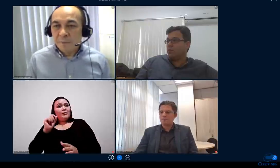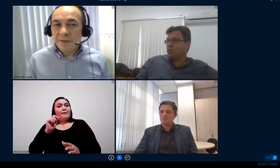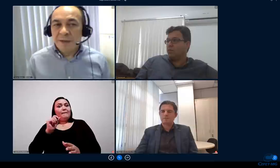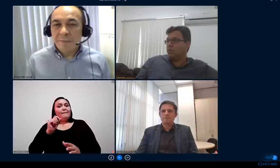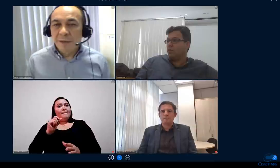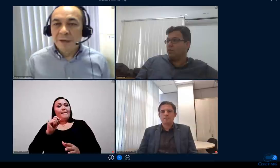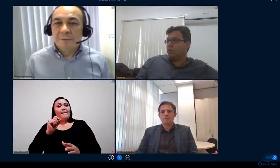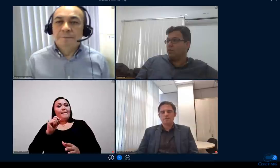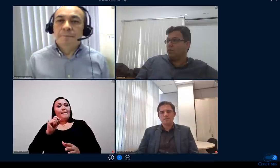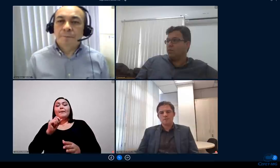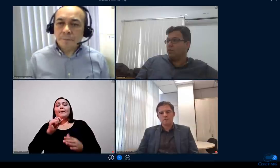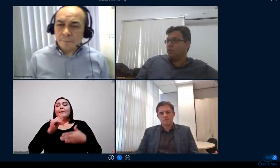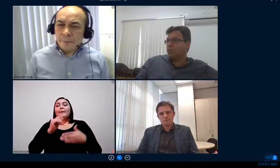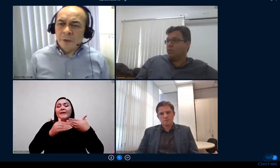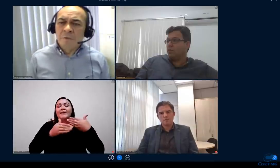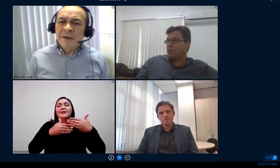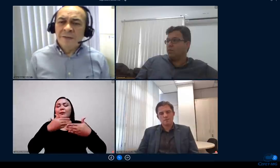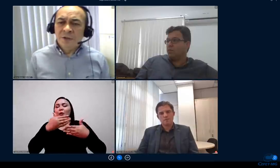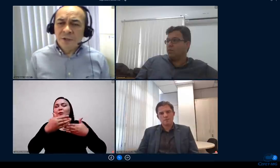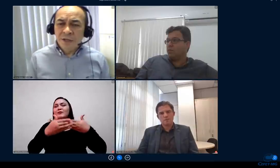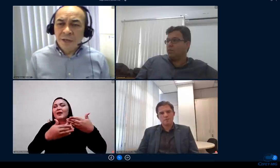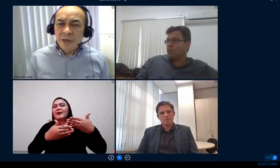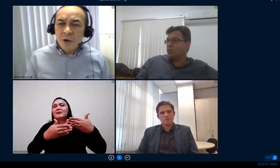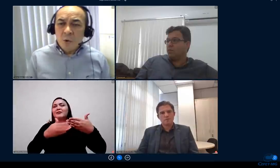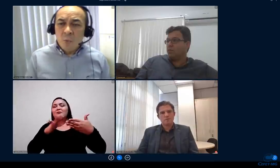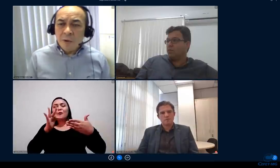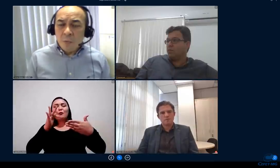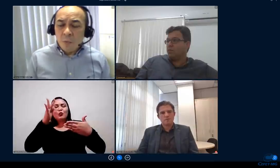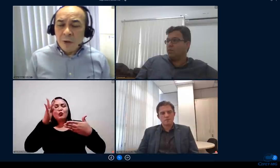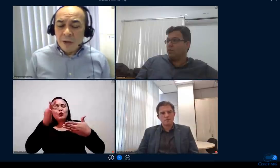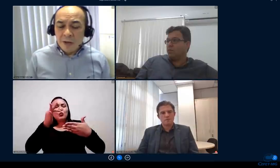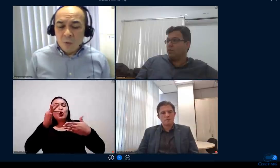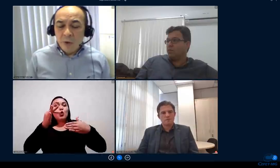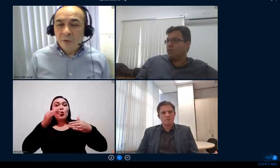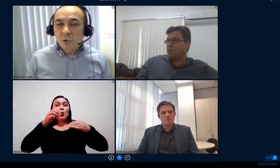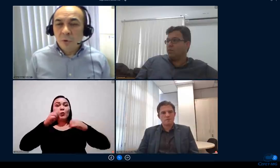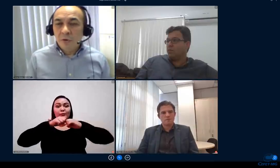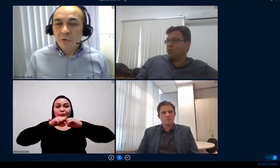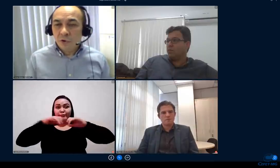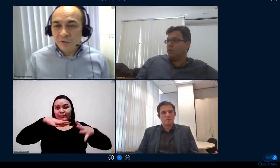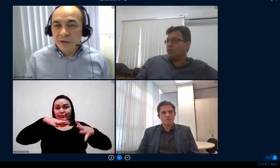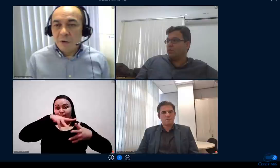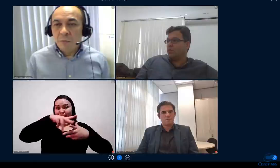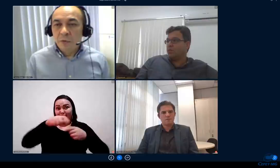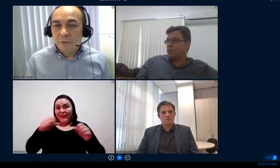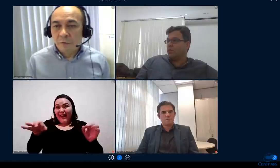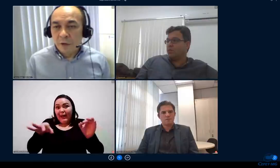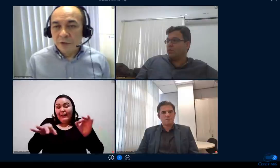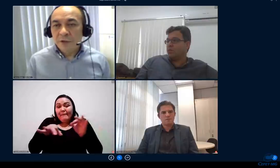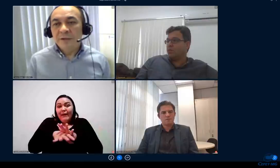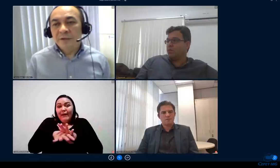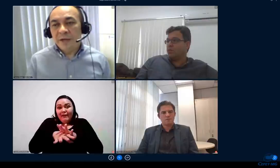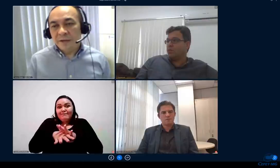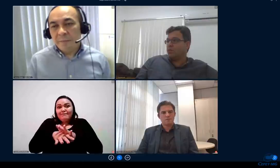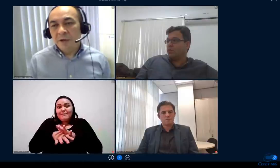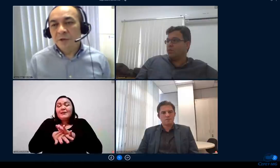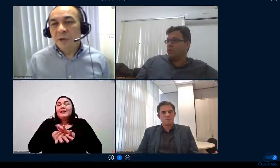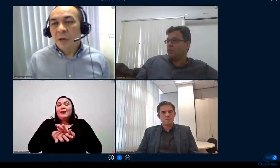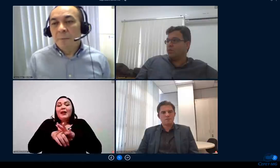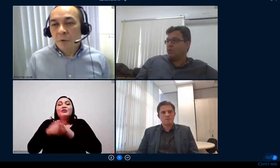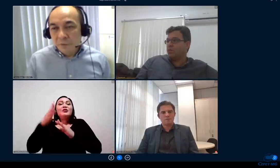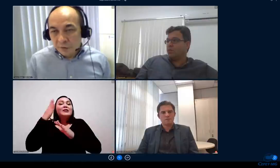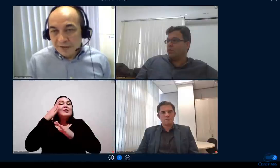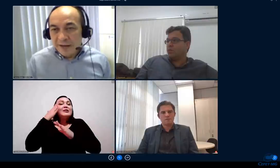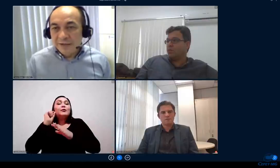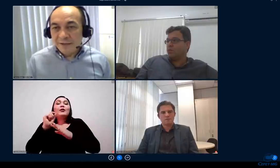o pós-pandemia vai exigir uma um retorno social muito forte certamente